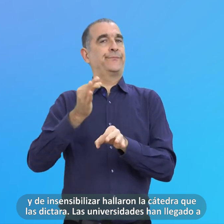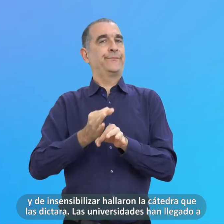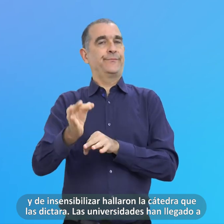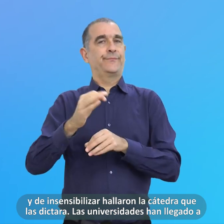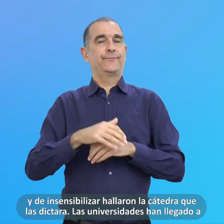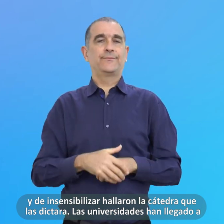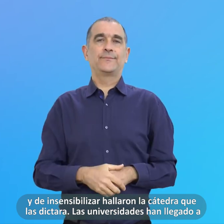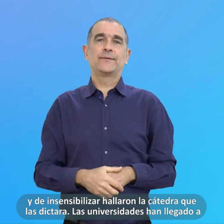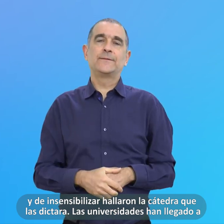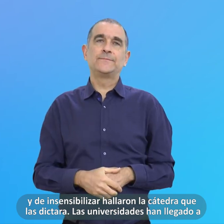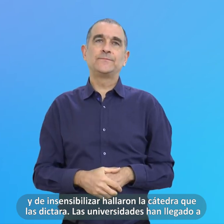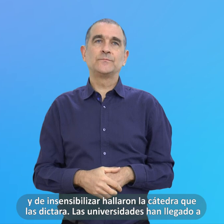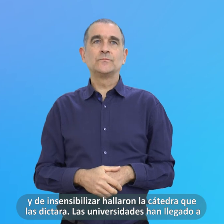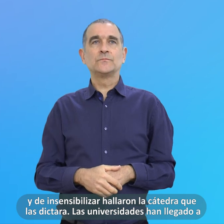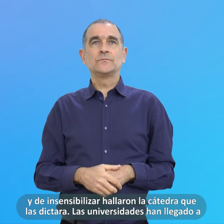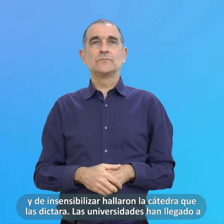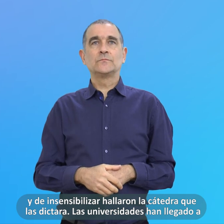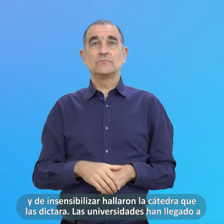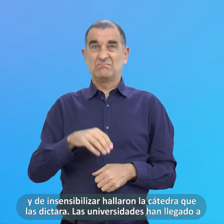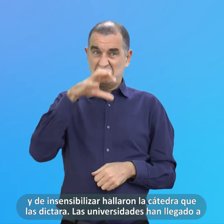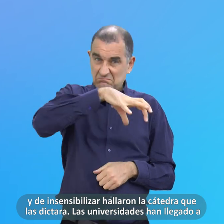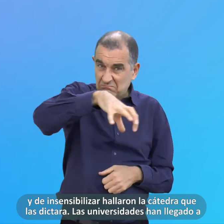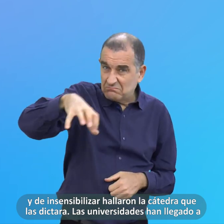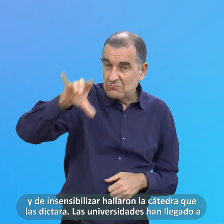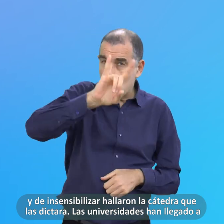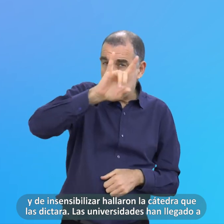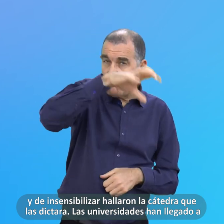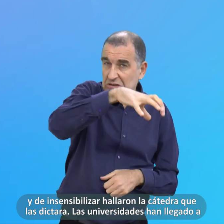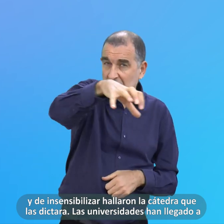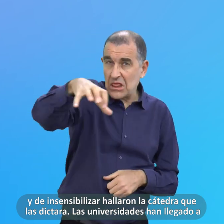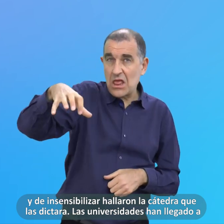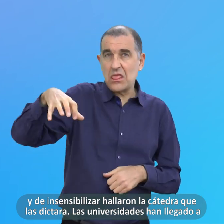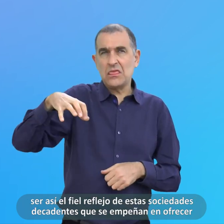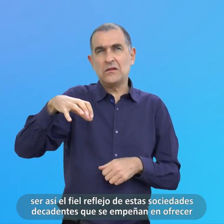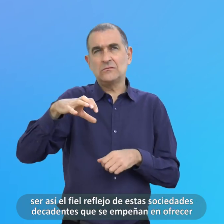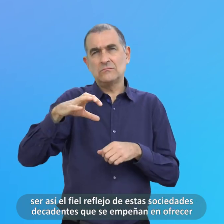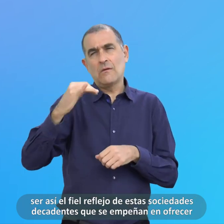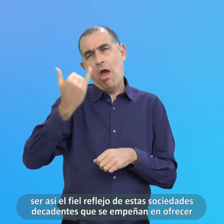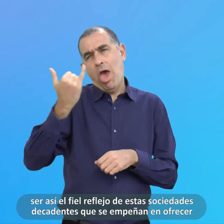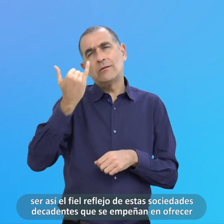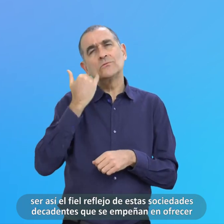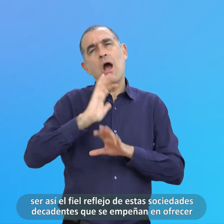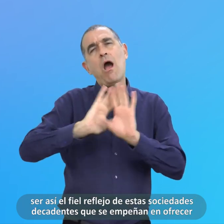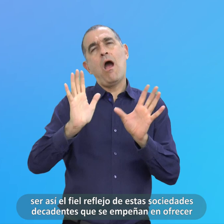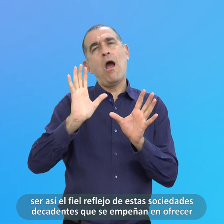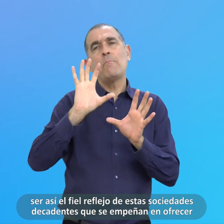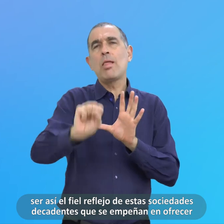Las universidades han llegado a ser así El